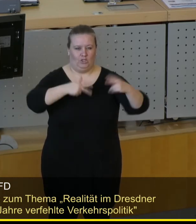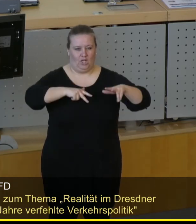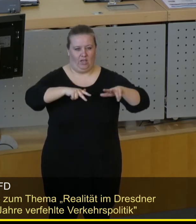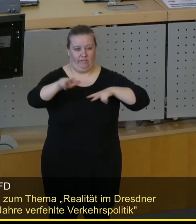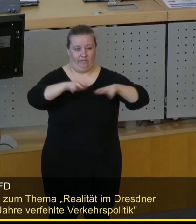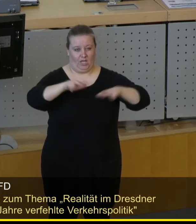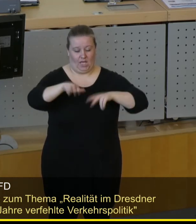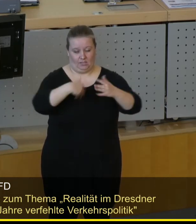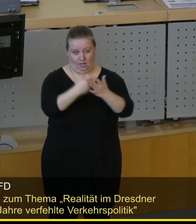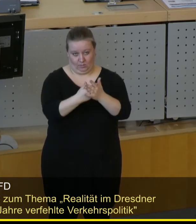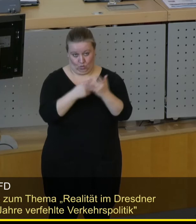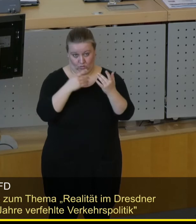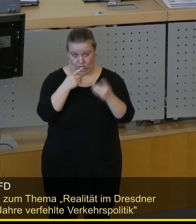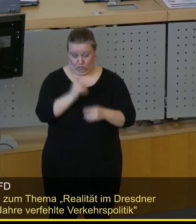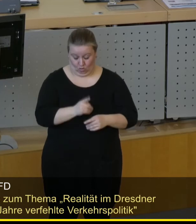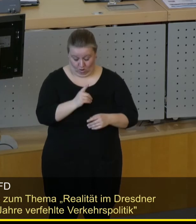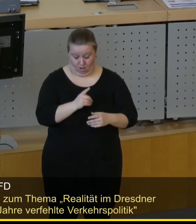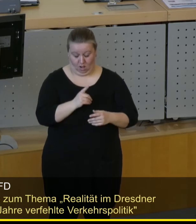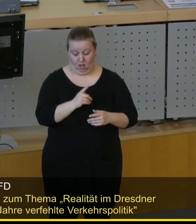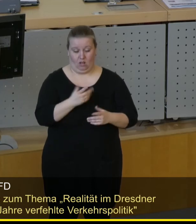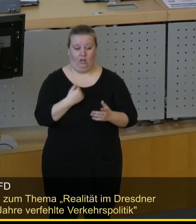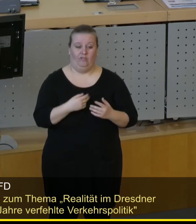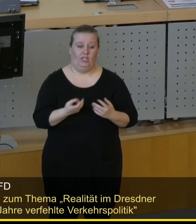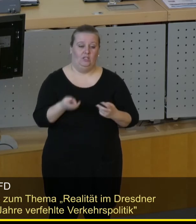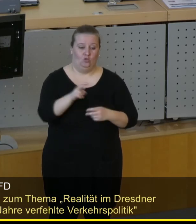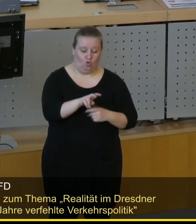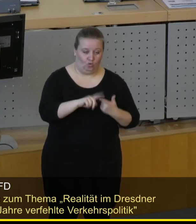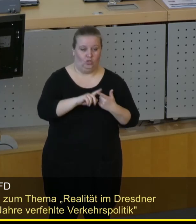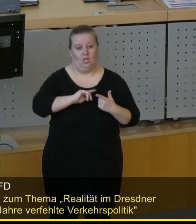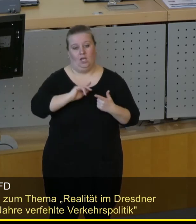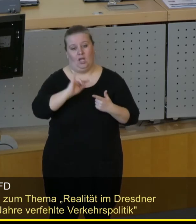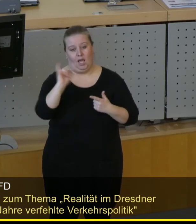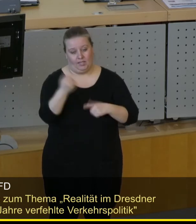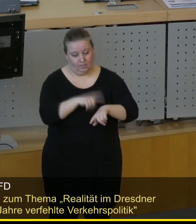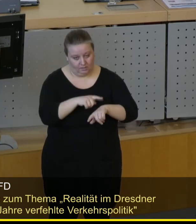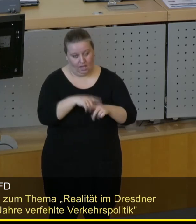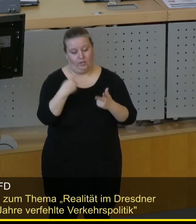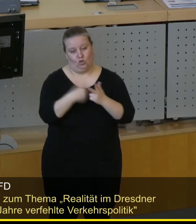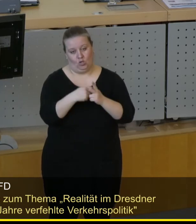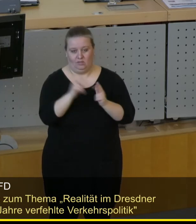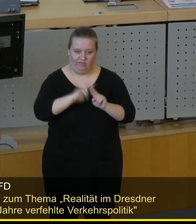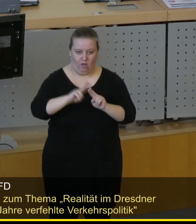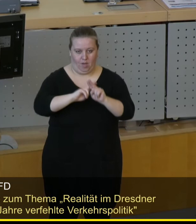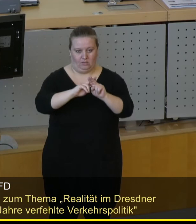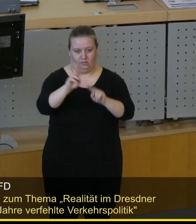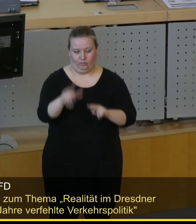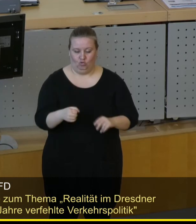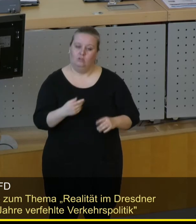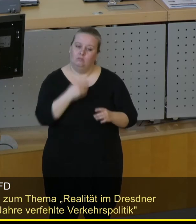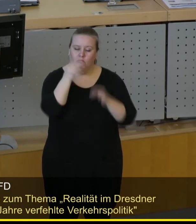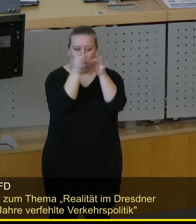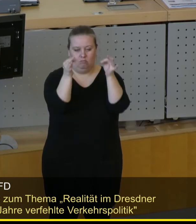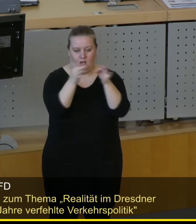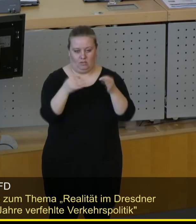soll, so die Zielstellung, hinsichtlich Zugänglichkeit, Reisezeit und Reisekosten verbessert werden. Zu den konkreten Maßnahmen